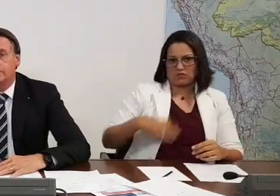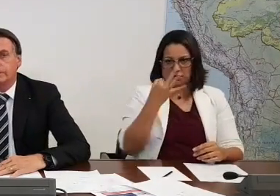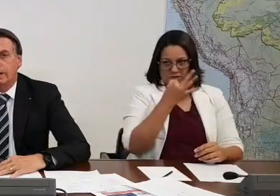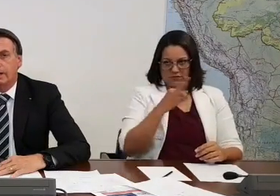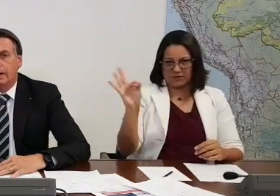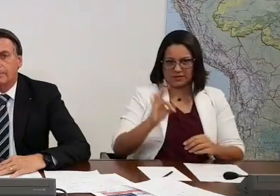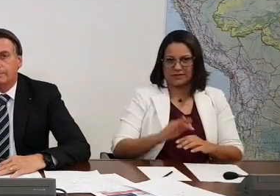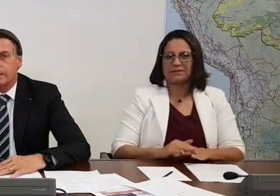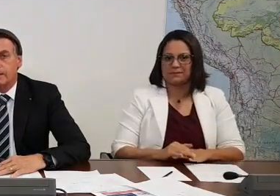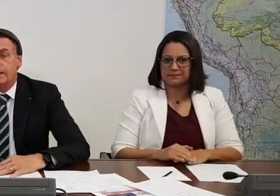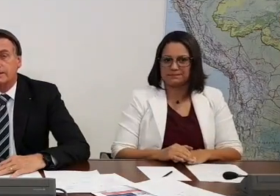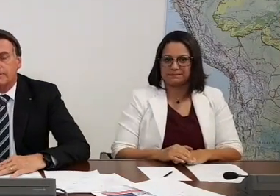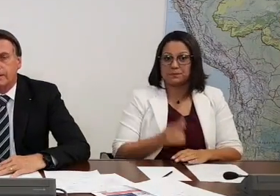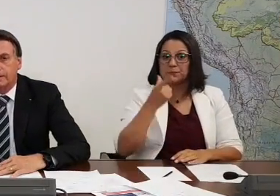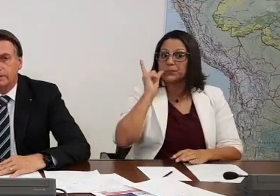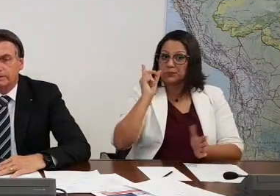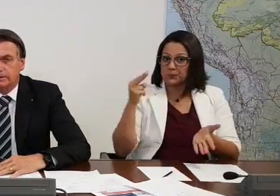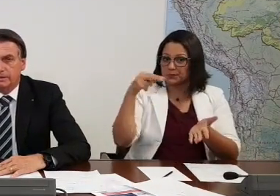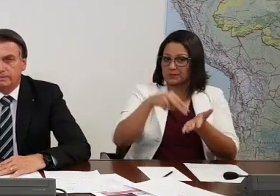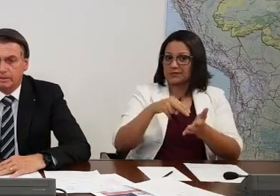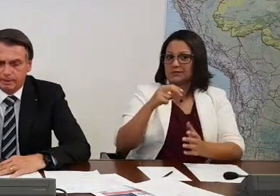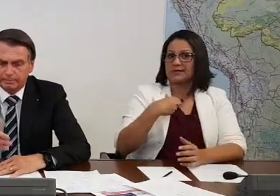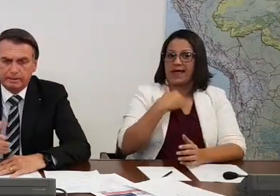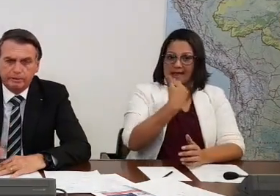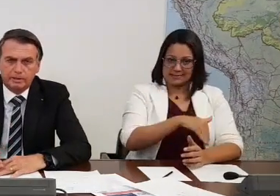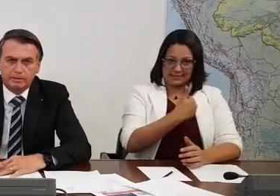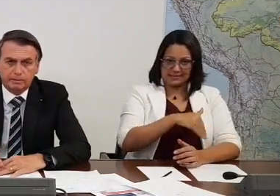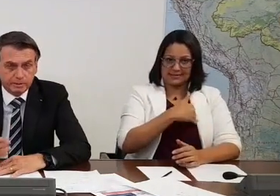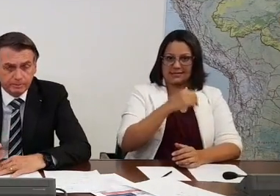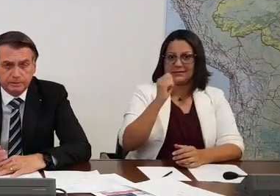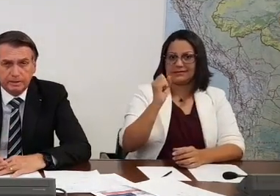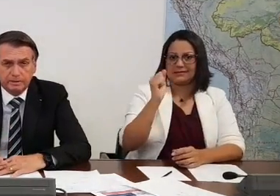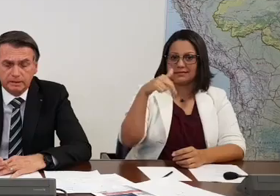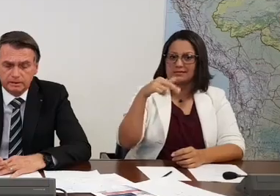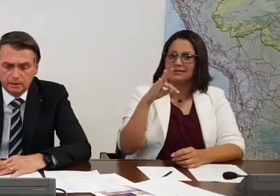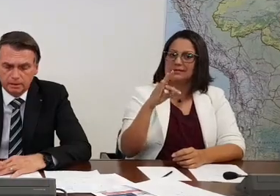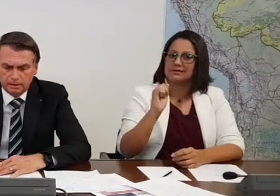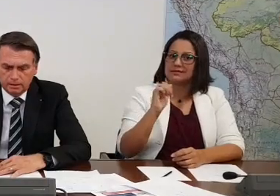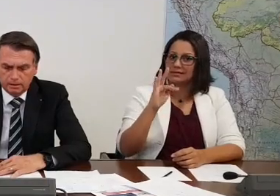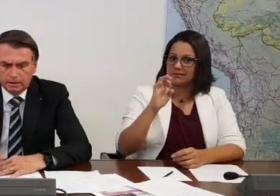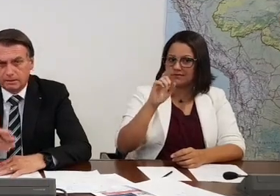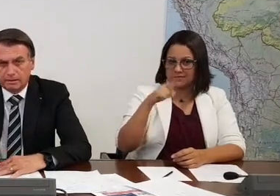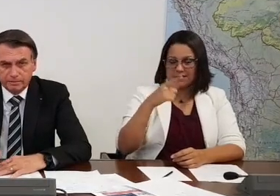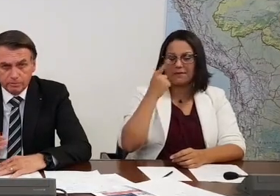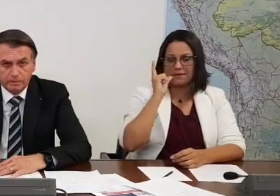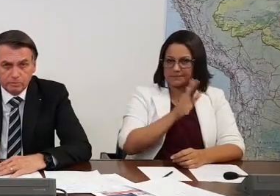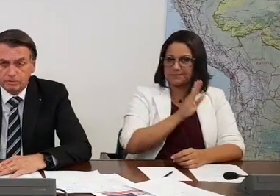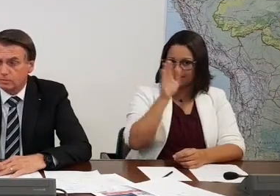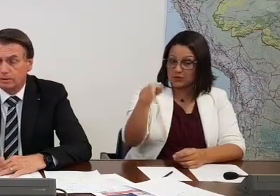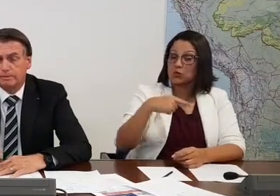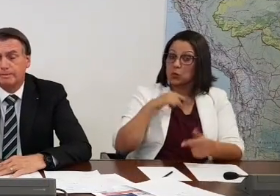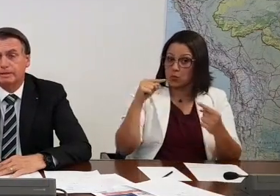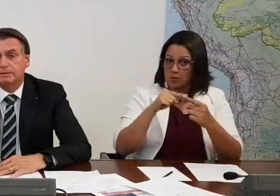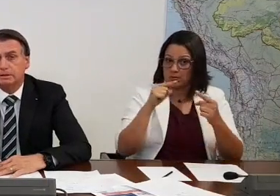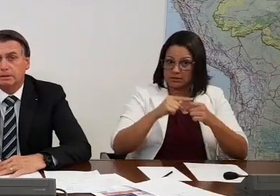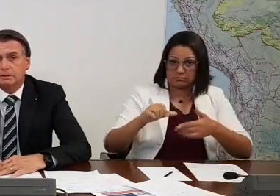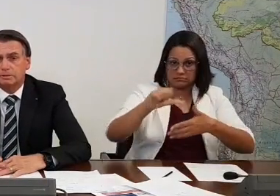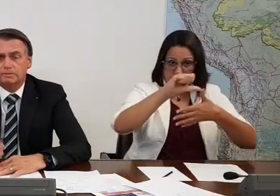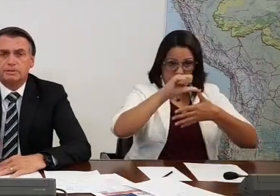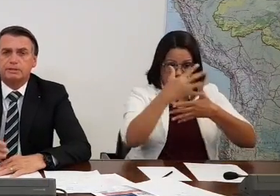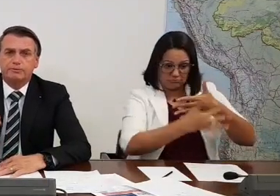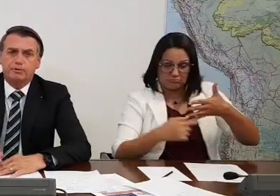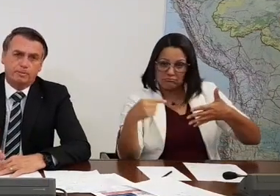Estivemos ontem em Santa Fé, na Argentina, também me lembrou aqui, uma coisa importante, né? Tem a ver com o Mercosul, obviamente.